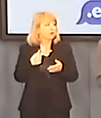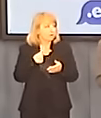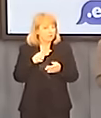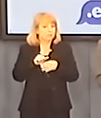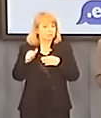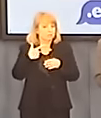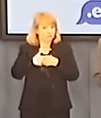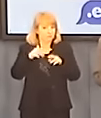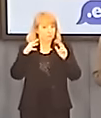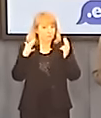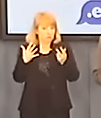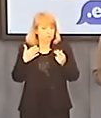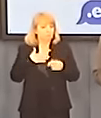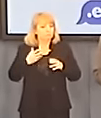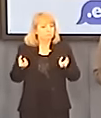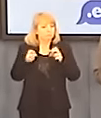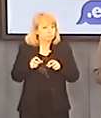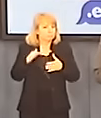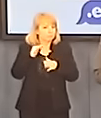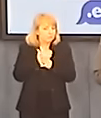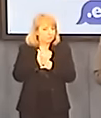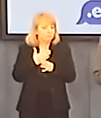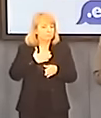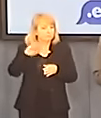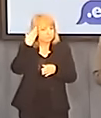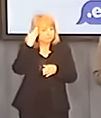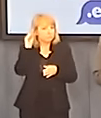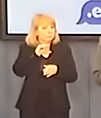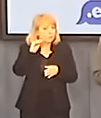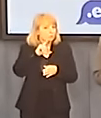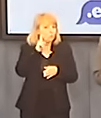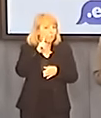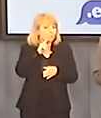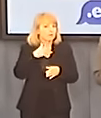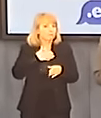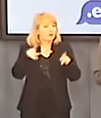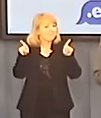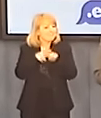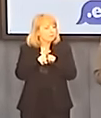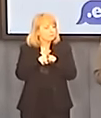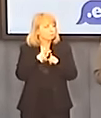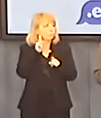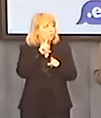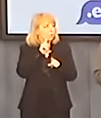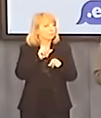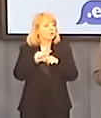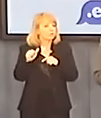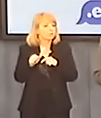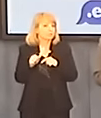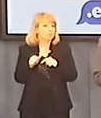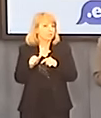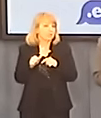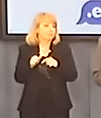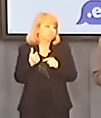działalność gospodarcza, jako spółka, którą założyłem, znam jeszcze jednego dżentelmana z Polski, który też jednocześnie występuje za dwa podmioty, więc jest ona stosunkowo nieliczna.